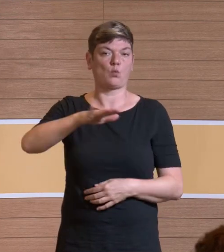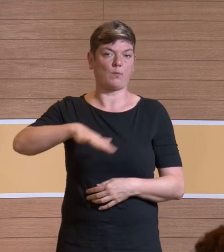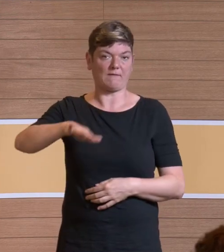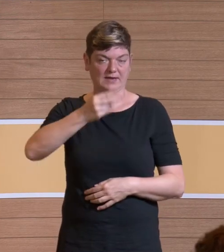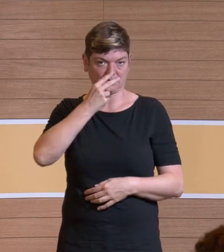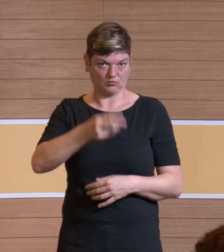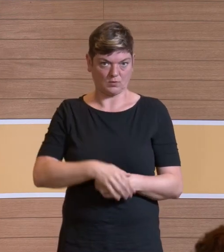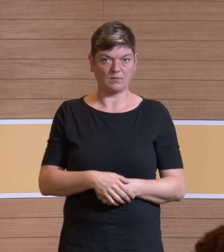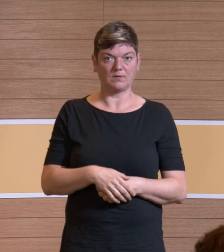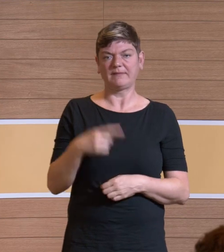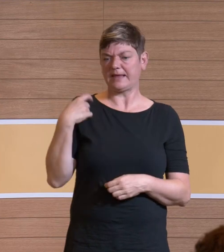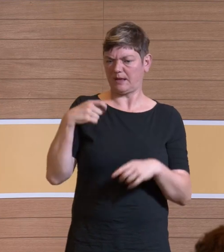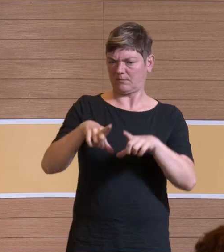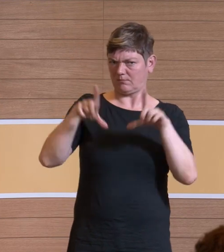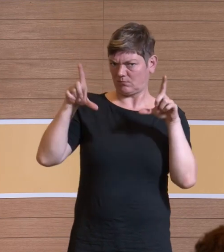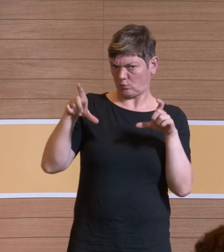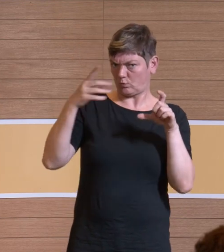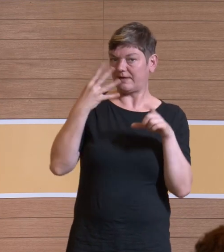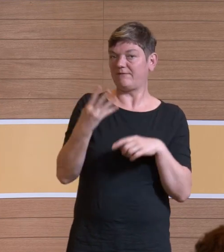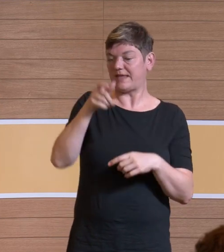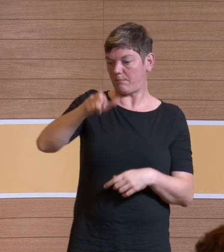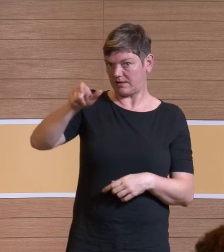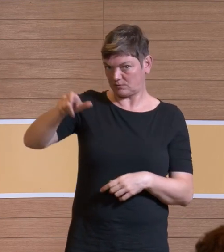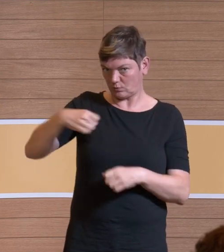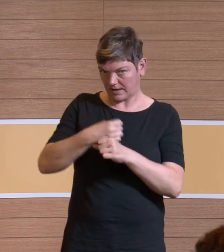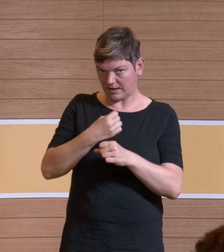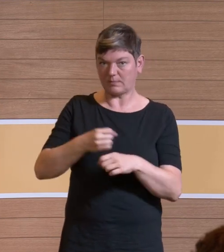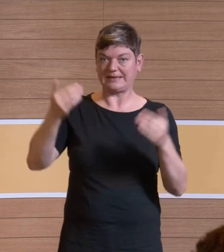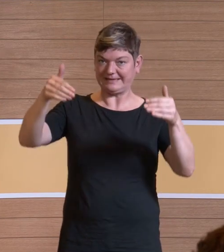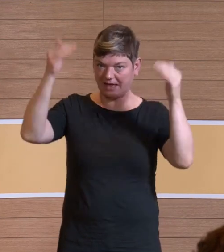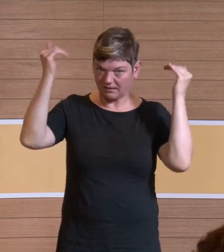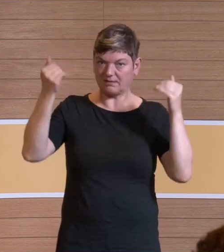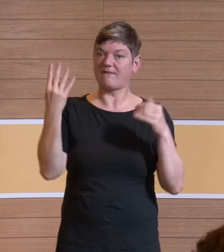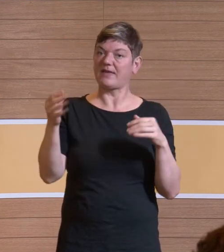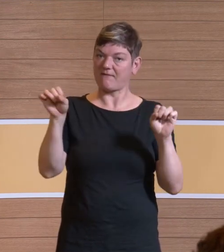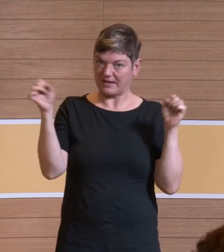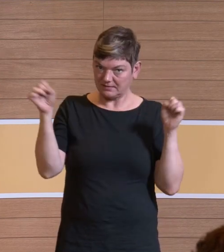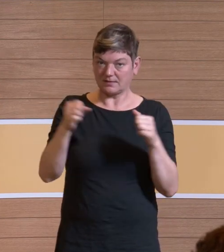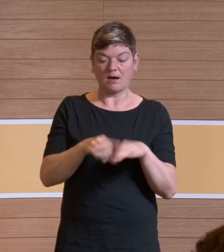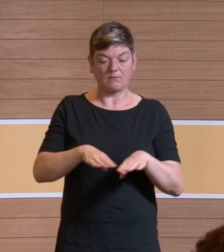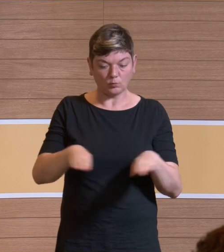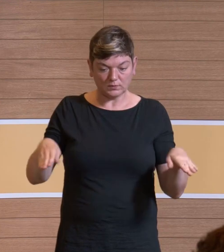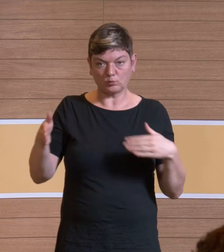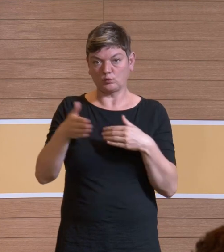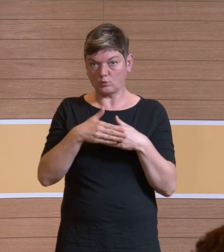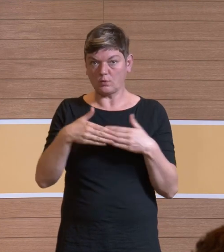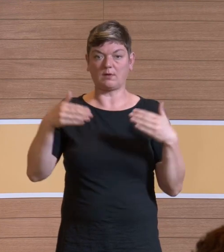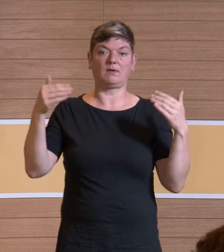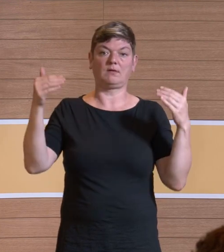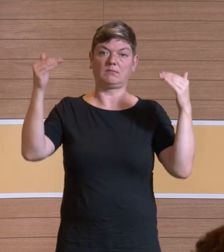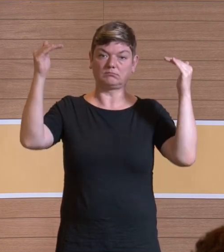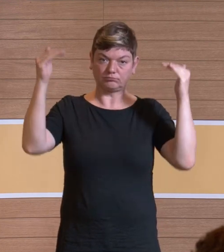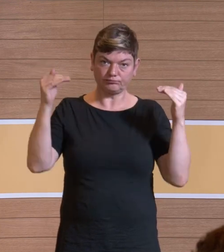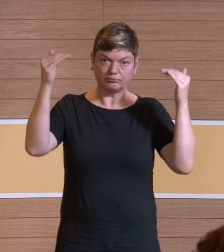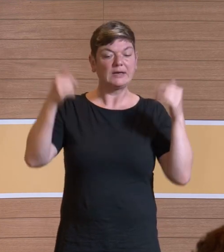das vorhin sehen, vier Personen, die da tätig waren. Wir haben eine Raumdecke, vier Fenster, vier Wände, einen Fußboden, eine Tür, abgedenkte fahrbare